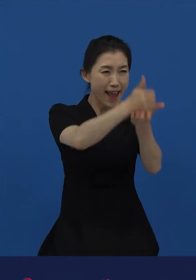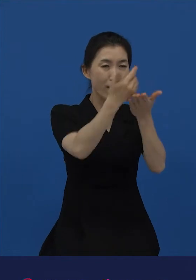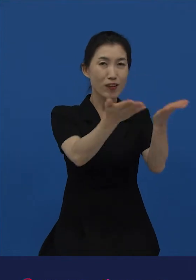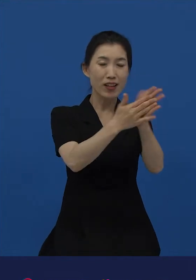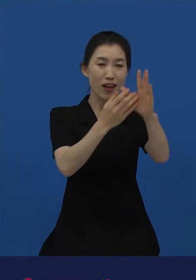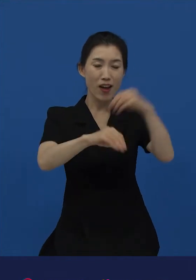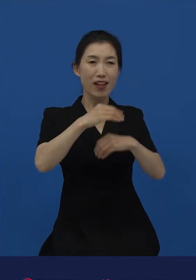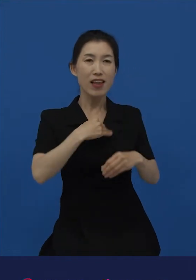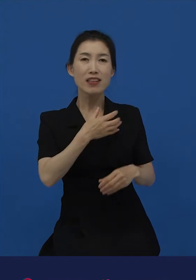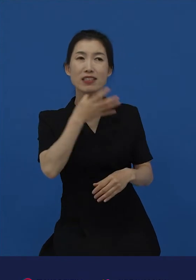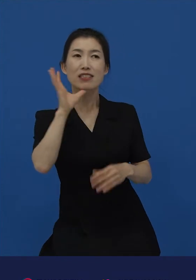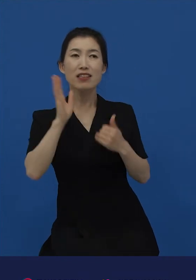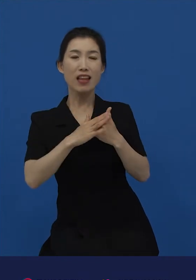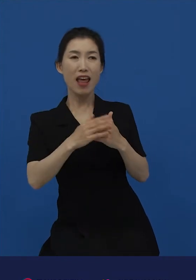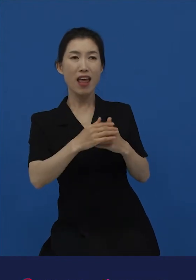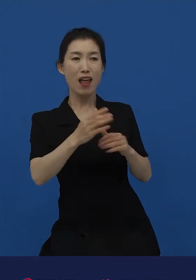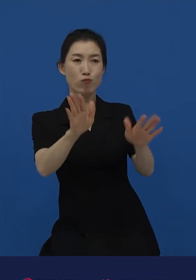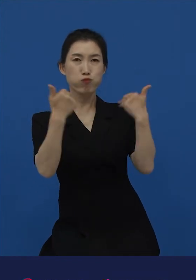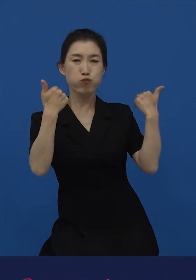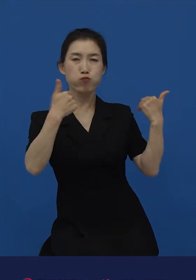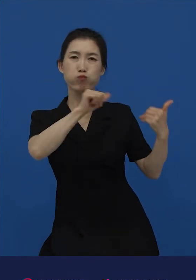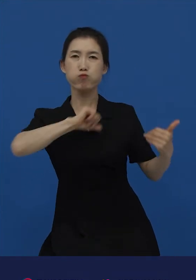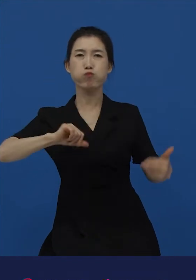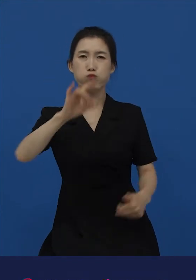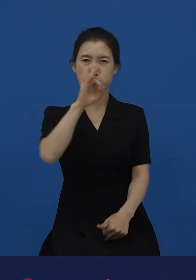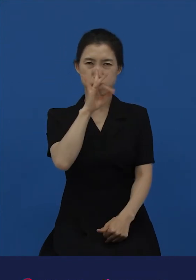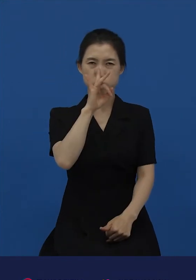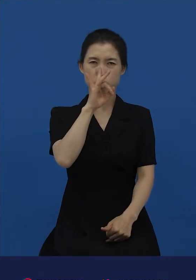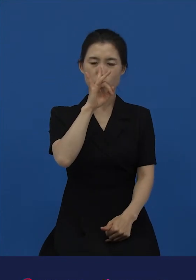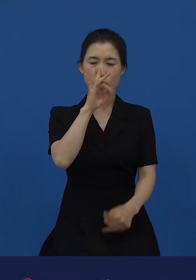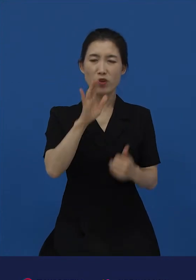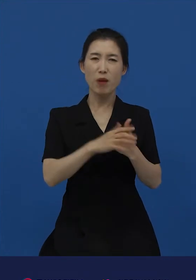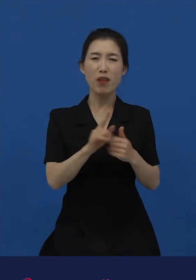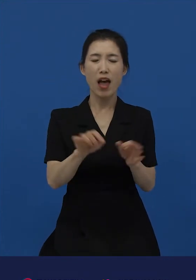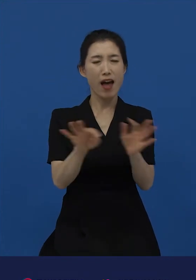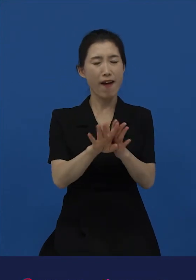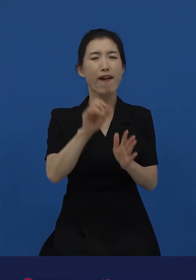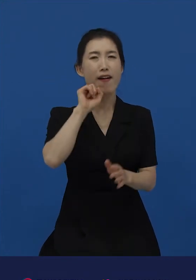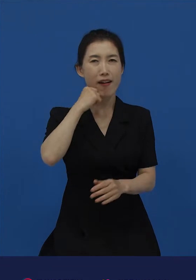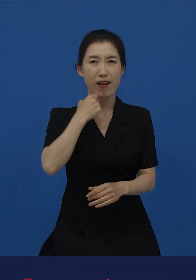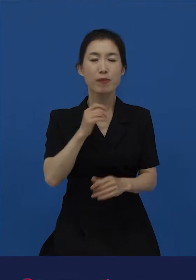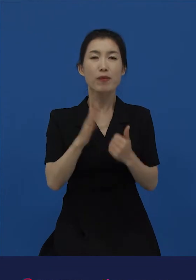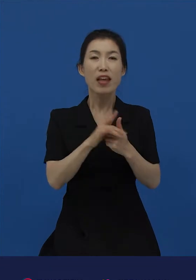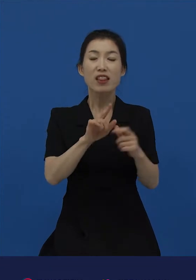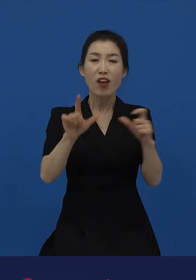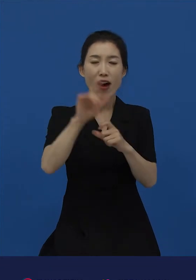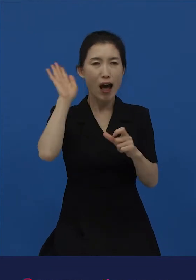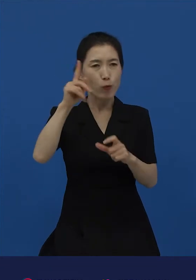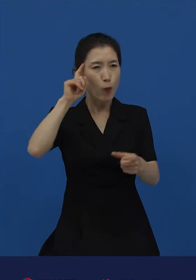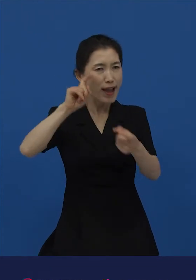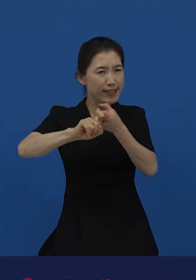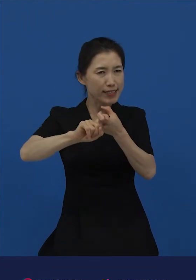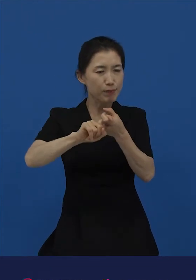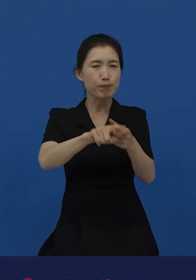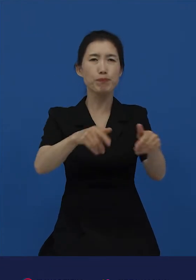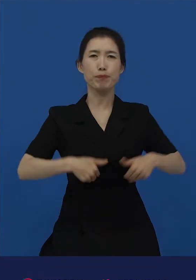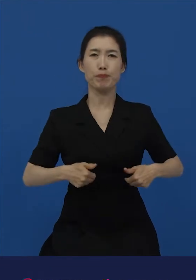있겠습니다. 그러니 연령차별은 우리가 더욱 주목해야 할 차별이라고 생각합니다. 한국어